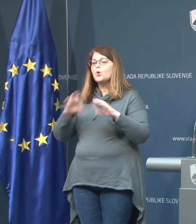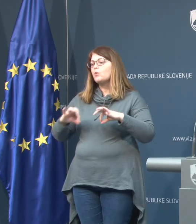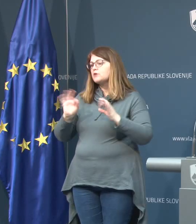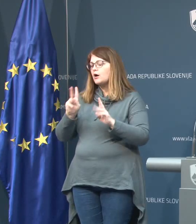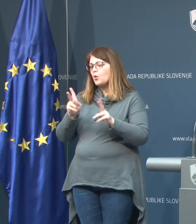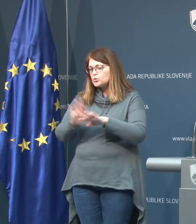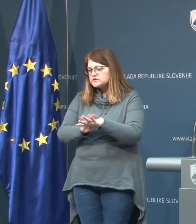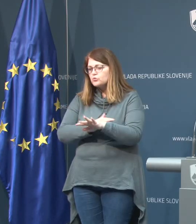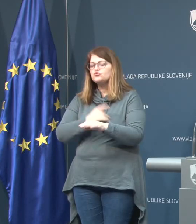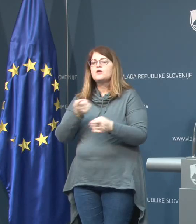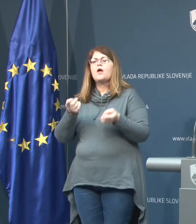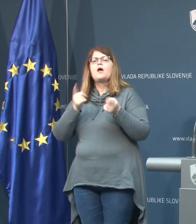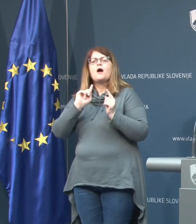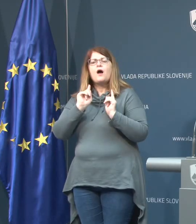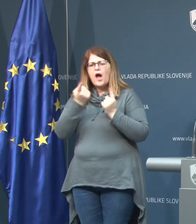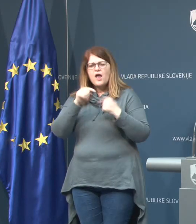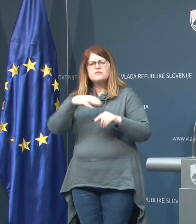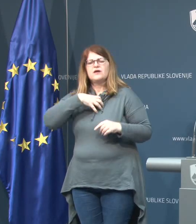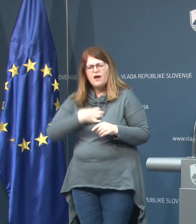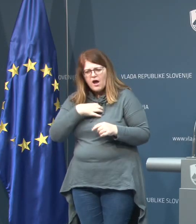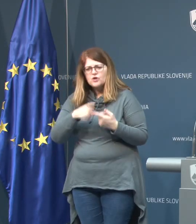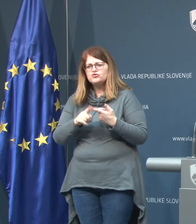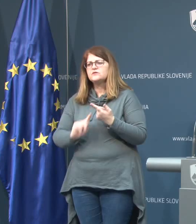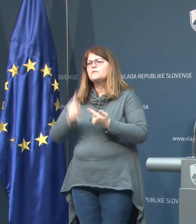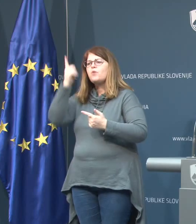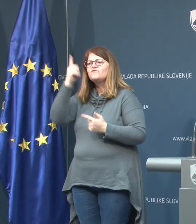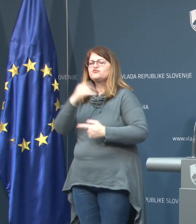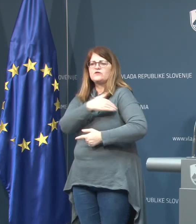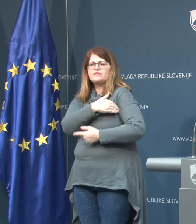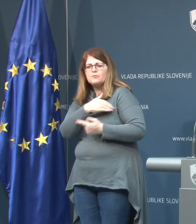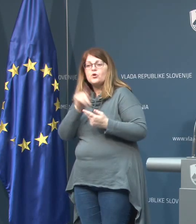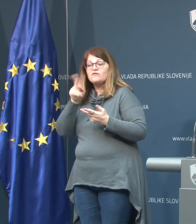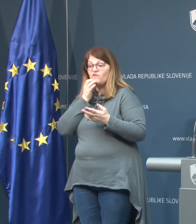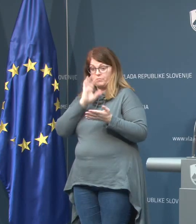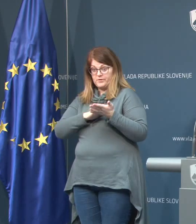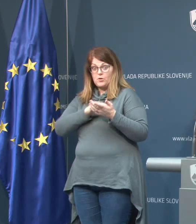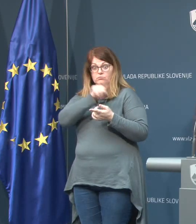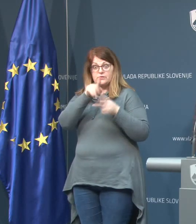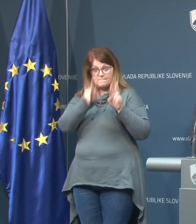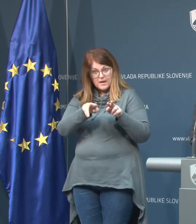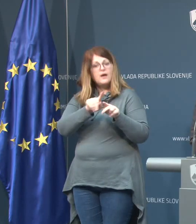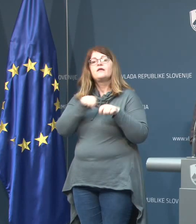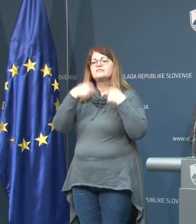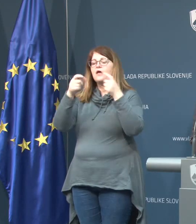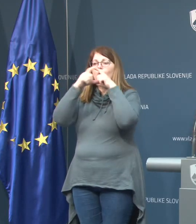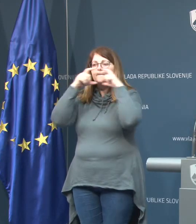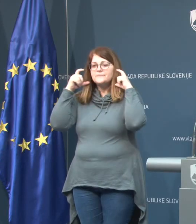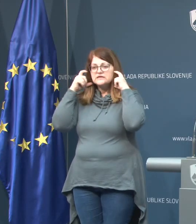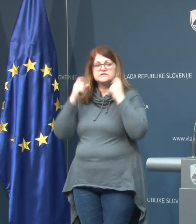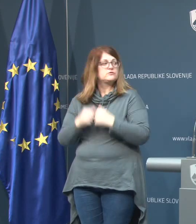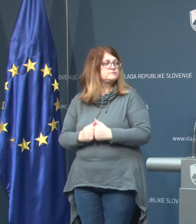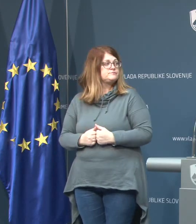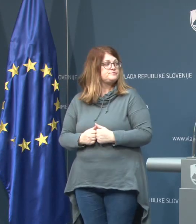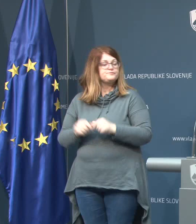stanju, po simptomih, se pravi kašlju, povišteni temperaturi in v primeru takih simptomov bo niko nadenajo masko. Prav